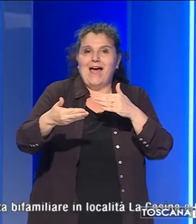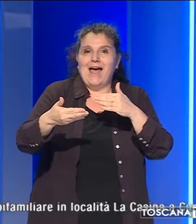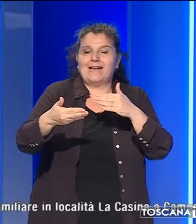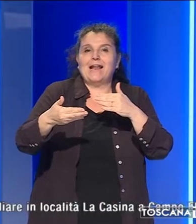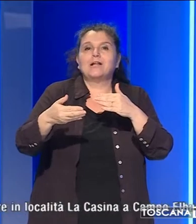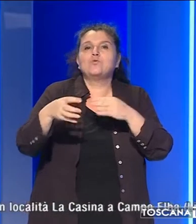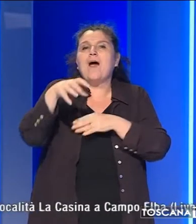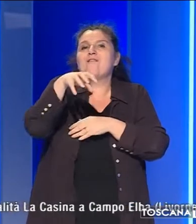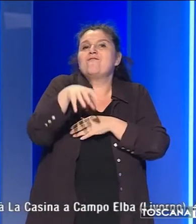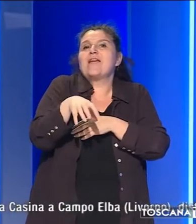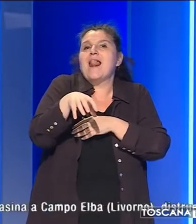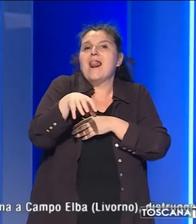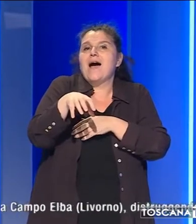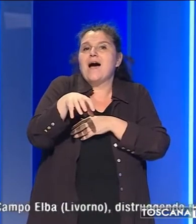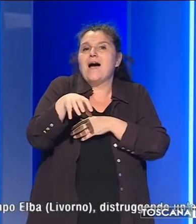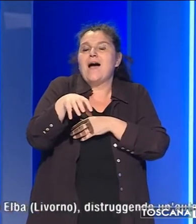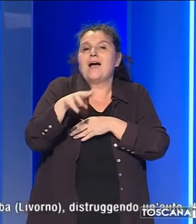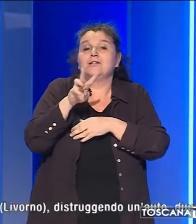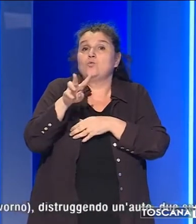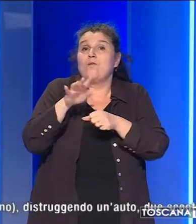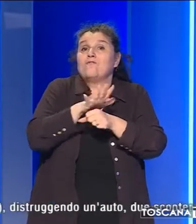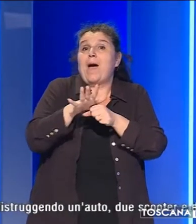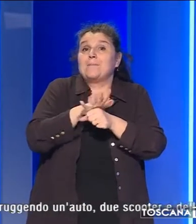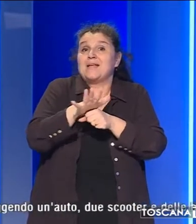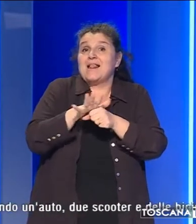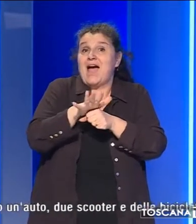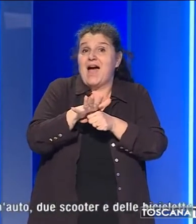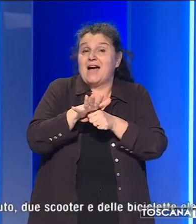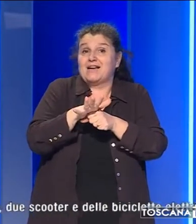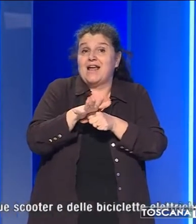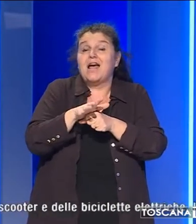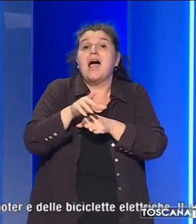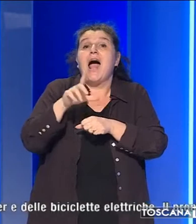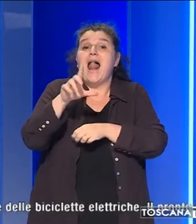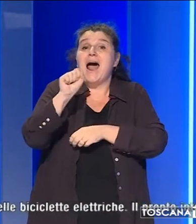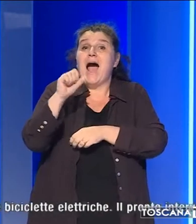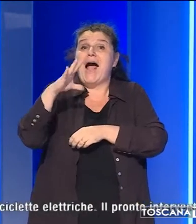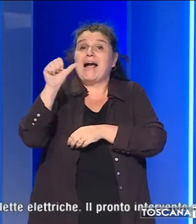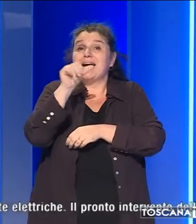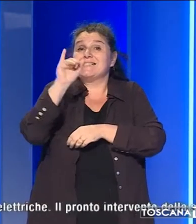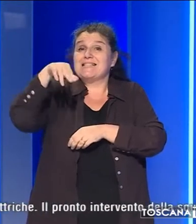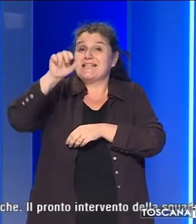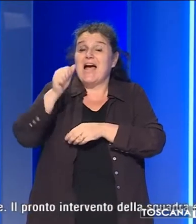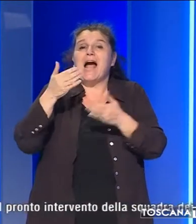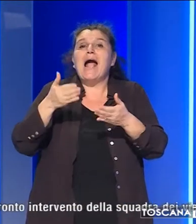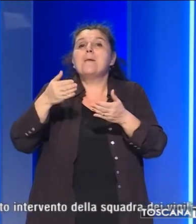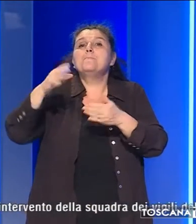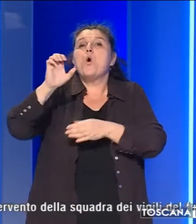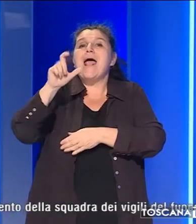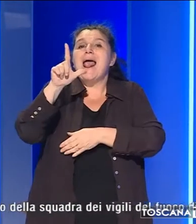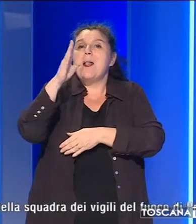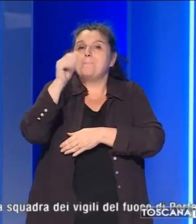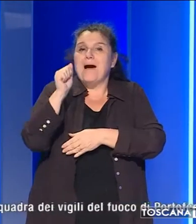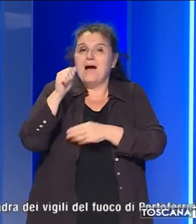una villetta bifamiliare in località La Casina a Campoelba in